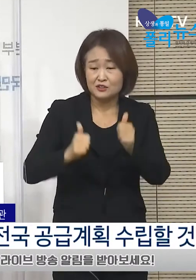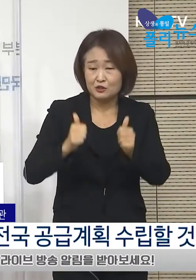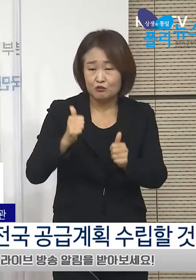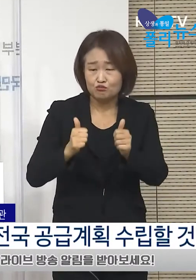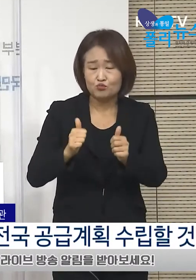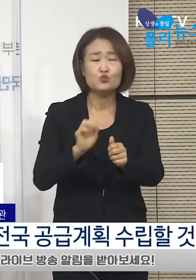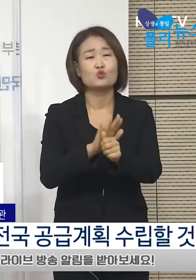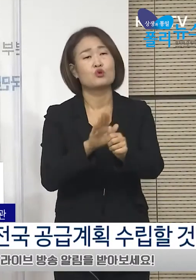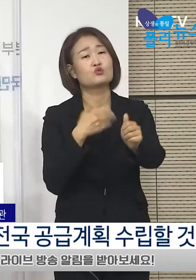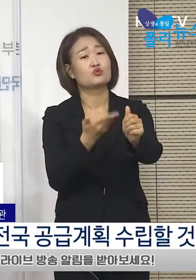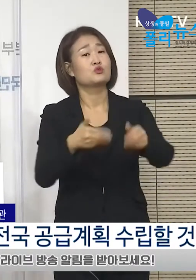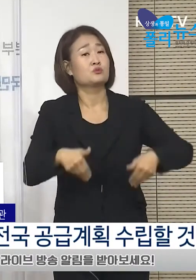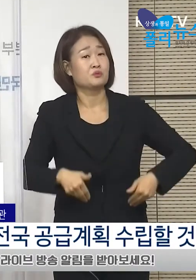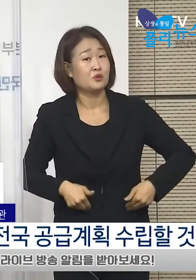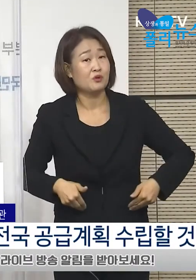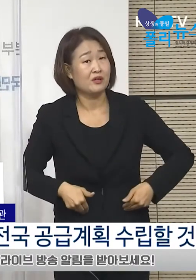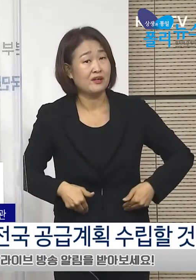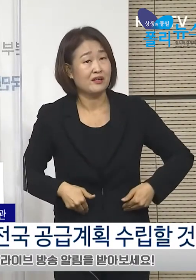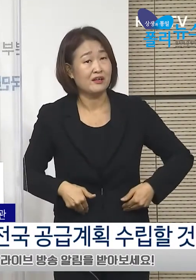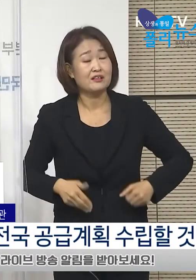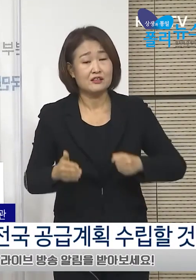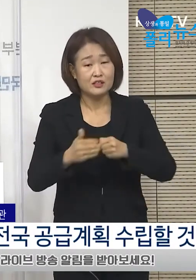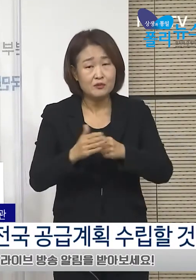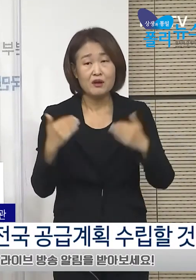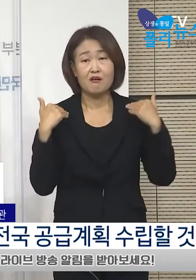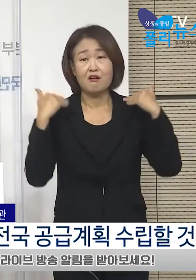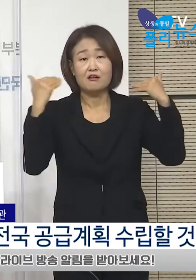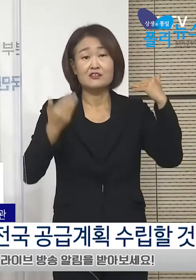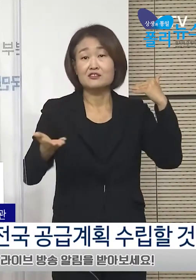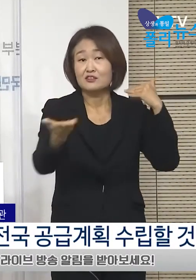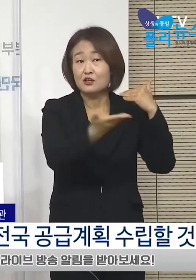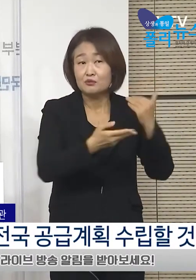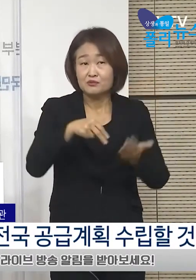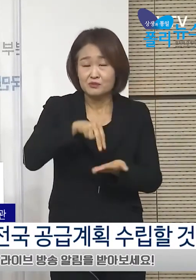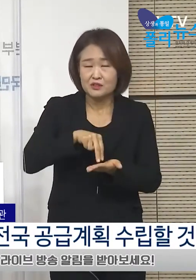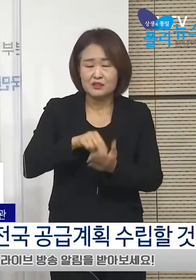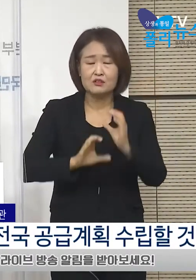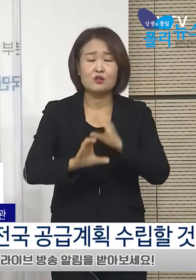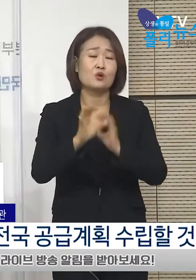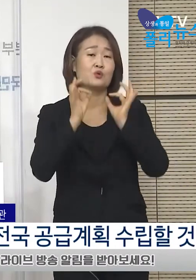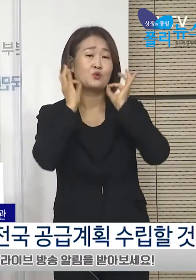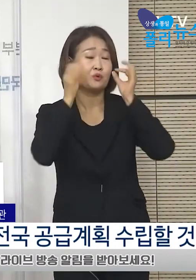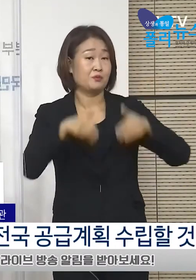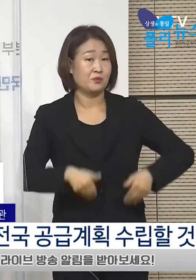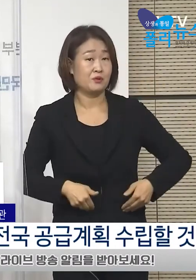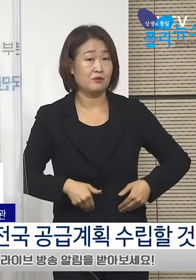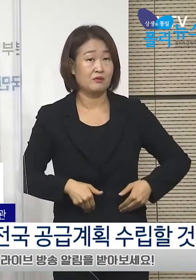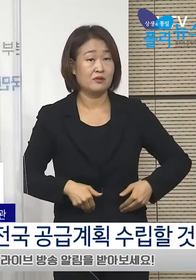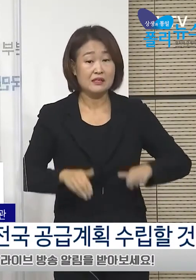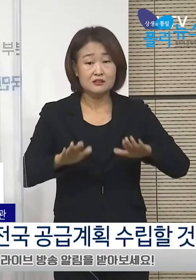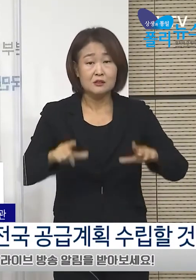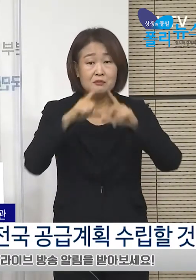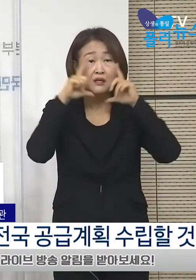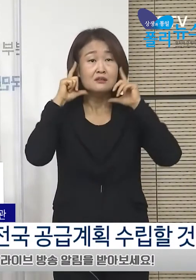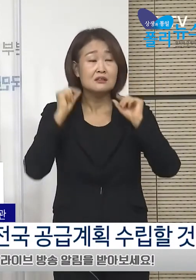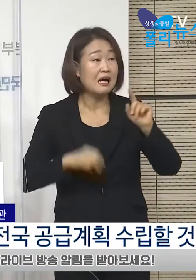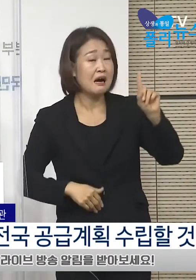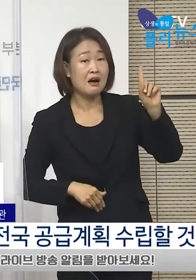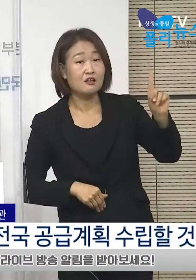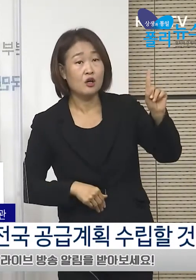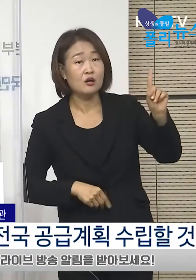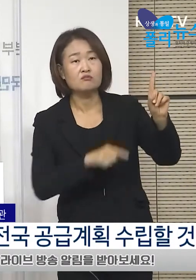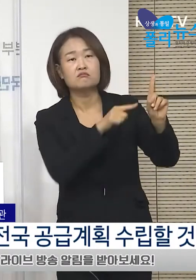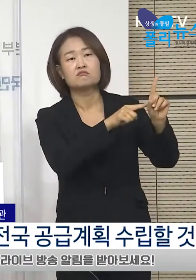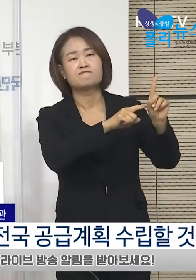있도록 어른들이 노력해 주어야 할 시기입니다. 마스크 한 장이 지금의 확산세를